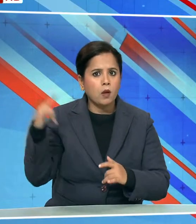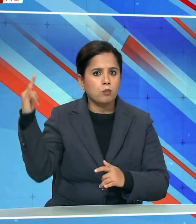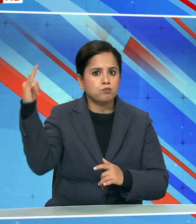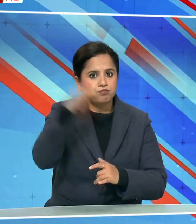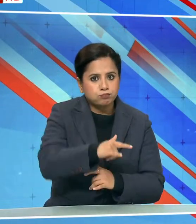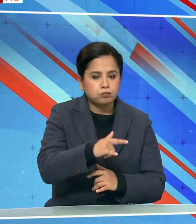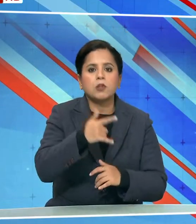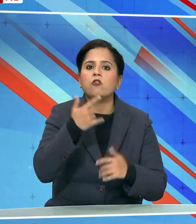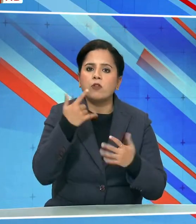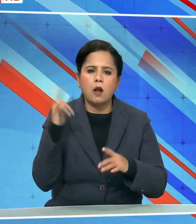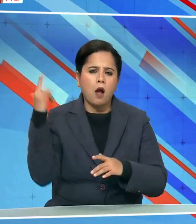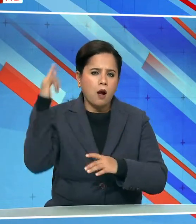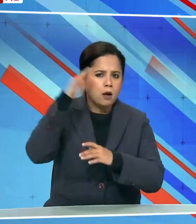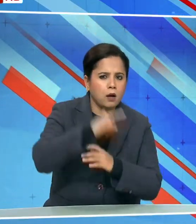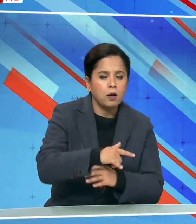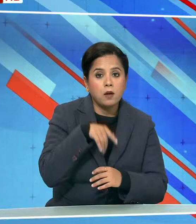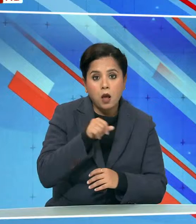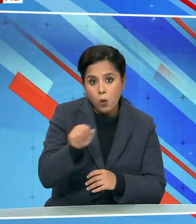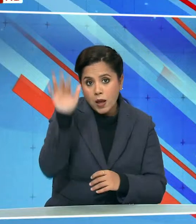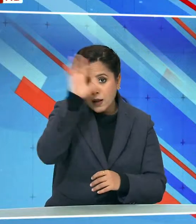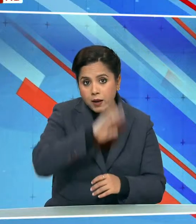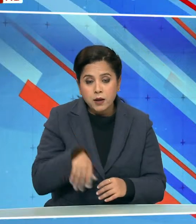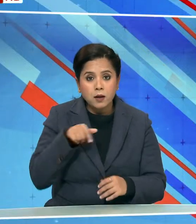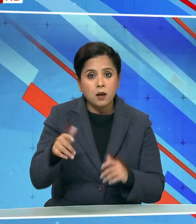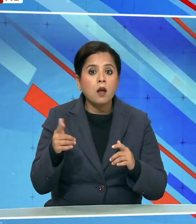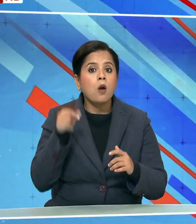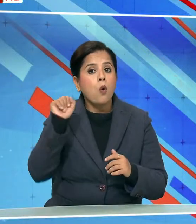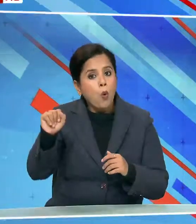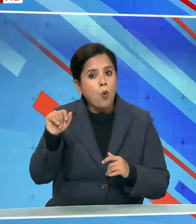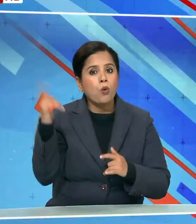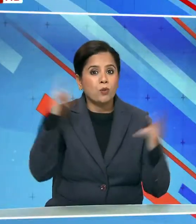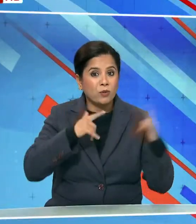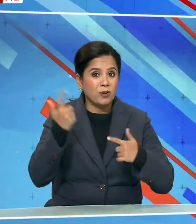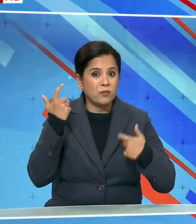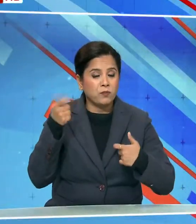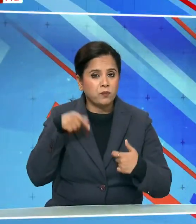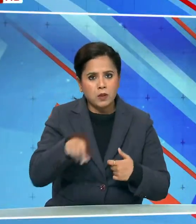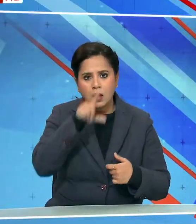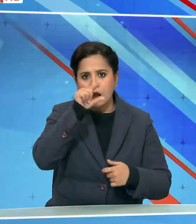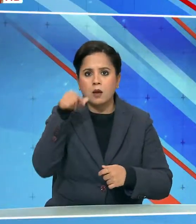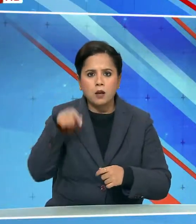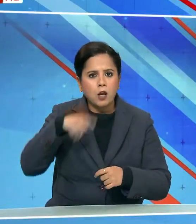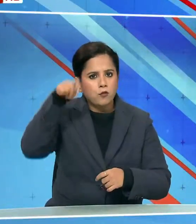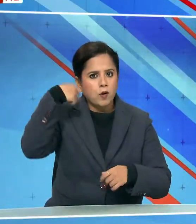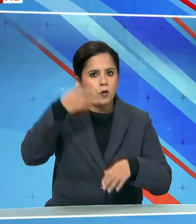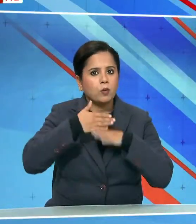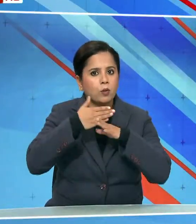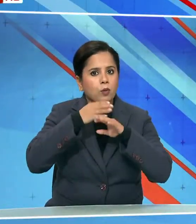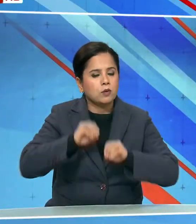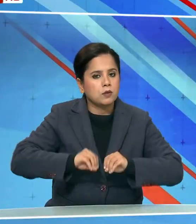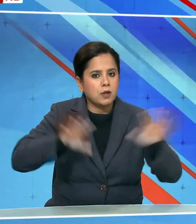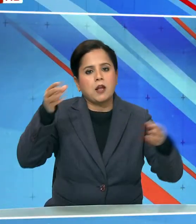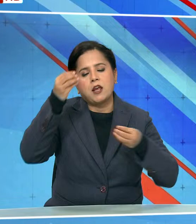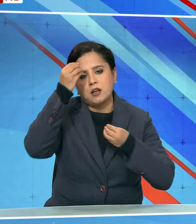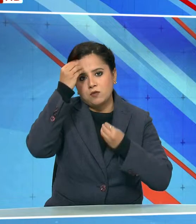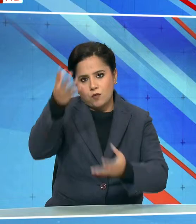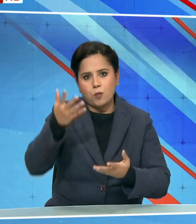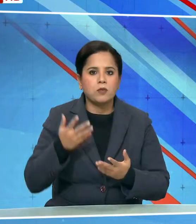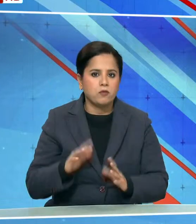लैंड करवाया है भारती वायुसेना ने सोशल मीडिया प्लेटफॉर्म एक्ष पर वीडियो साजा कर ये जानकरी दी